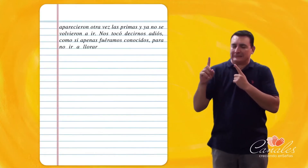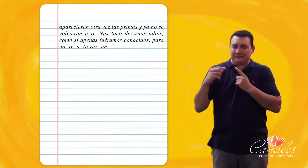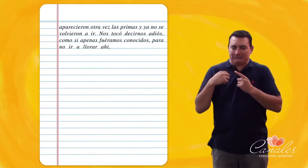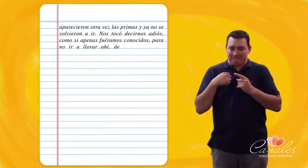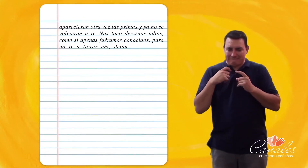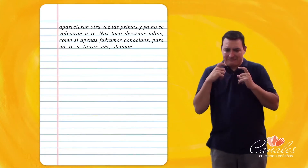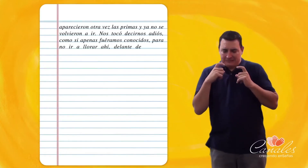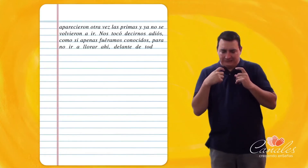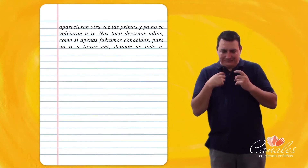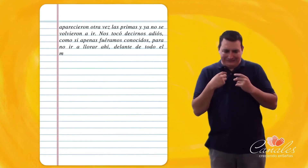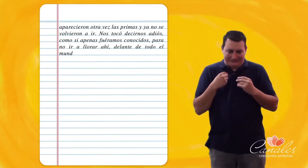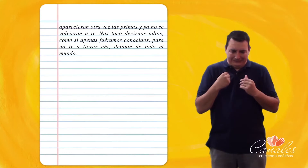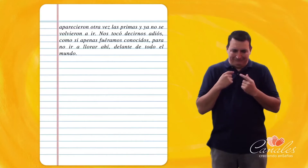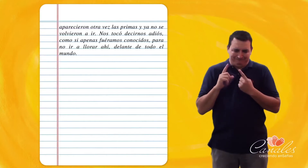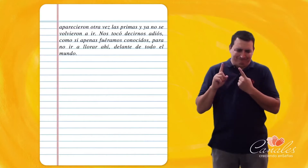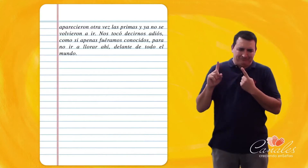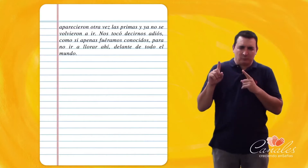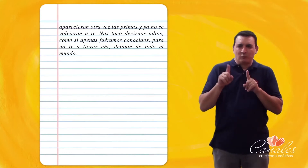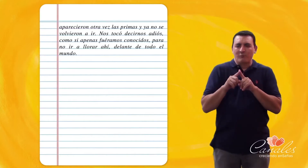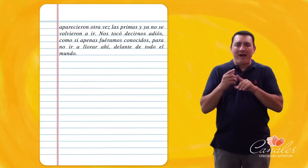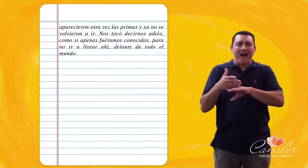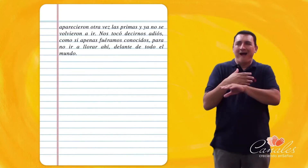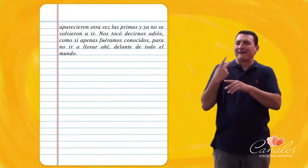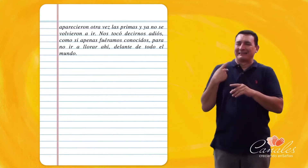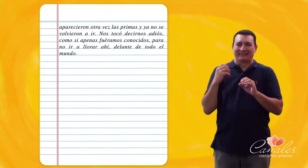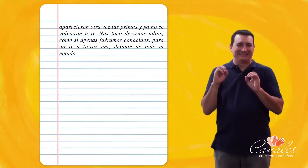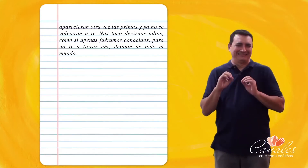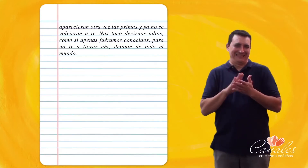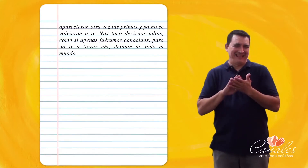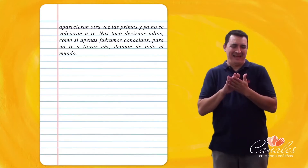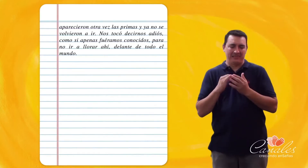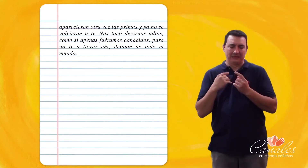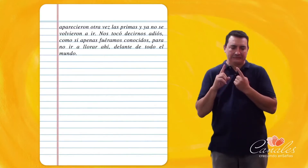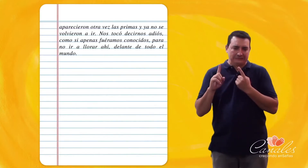Fuéramos conocidos Para no ir a llorar ahí Delante de todo el mundo